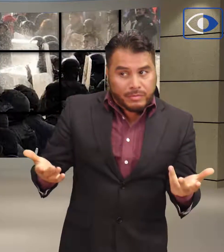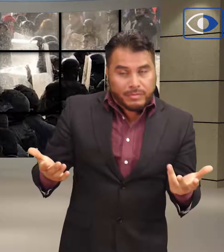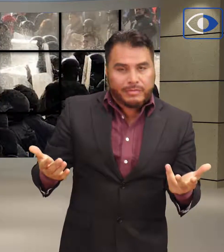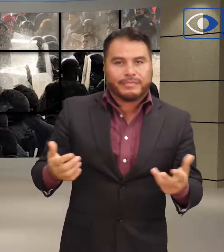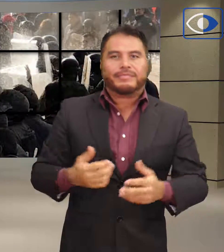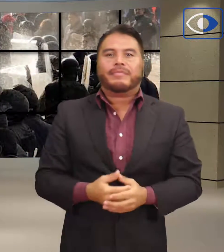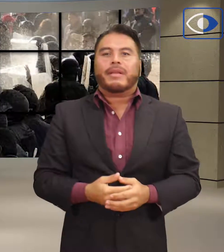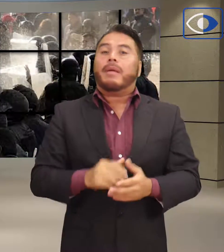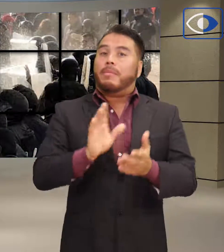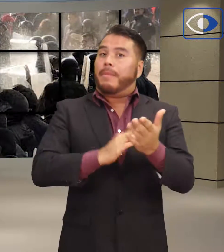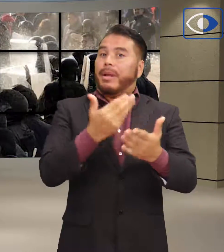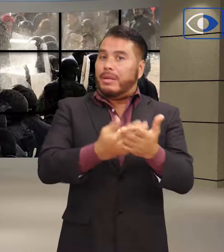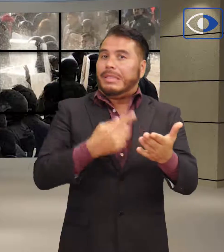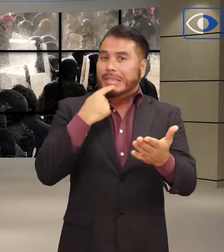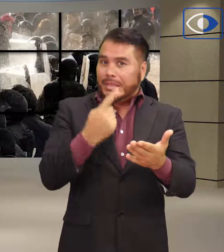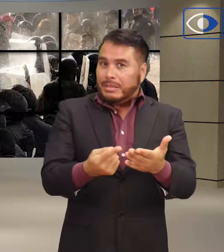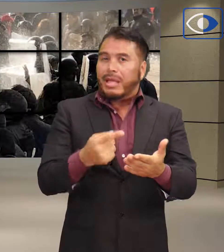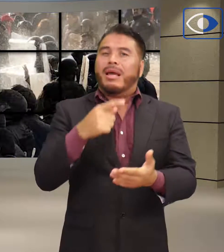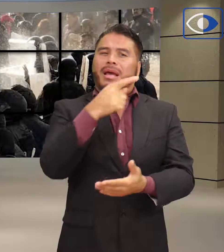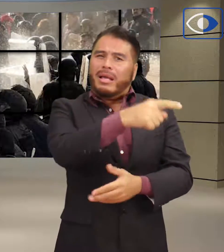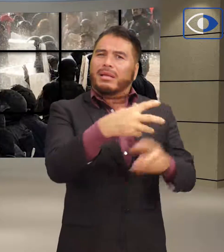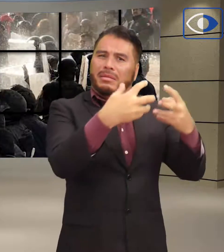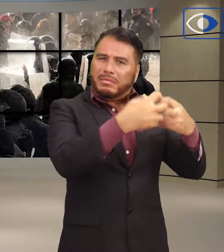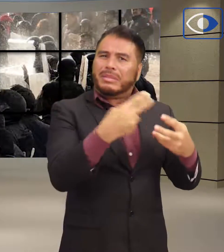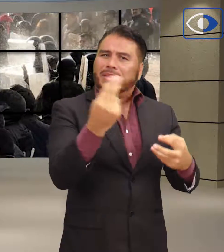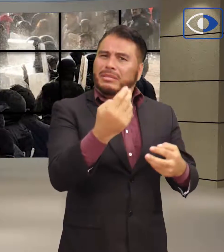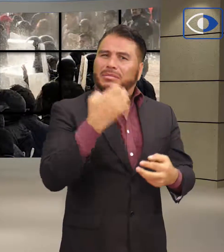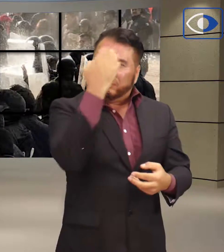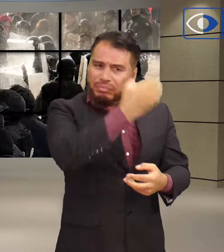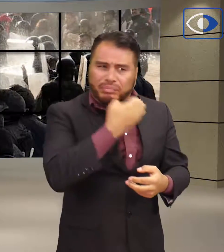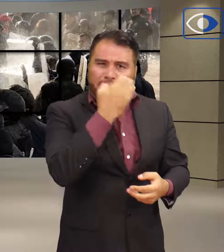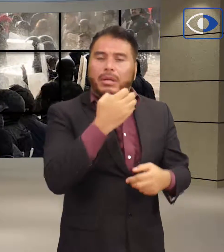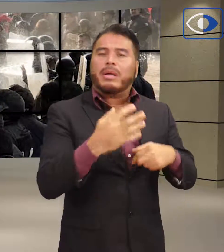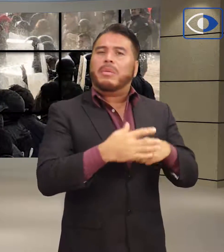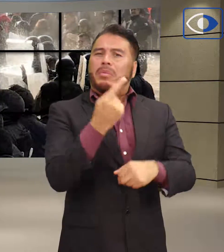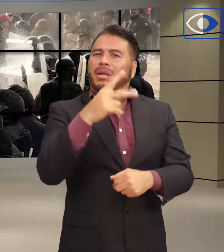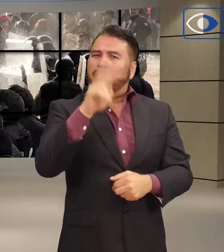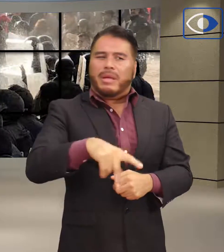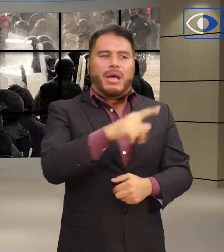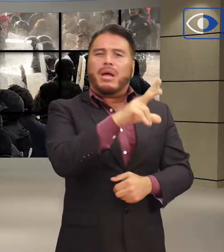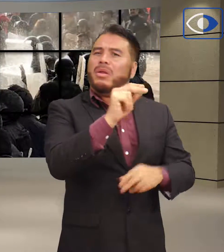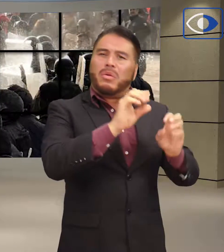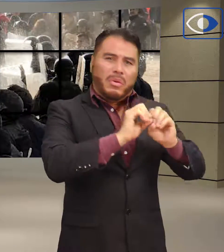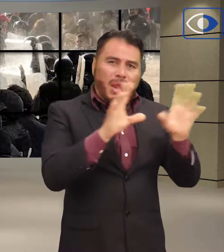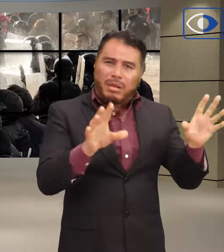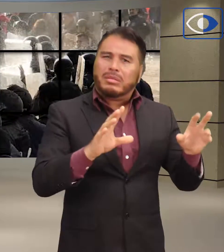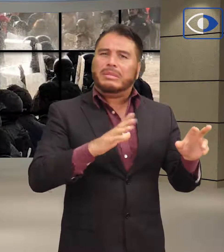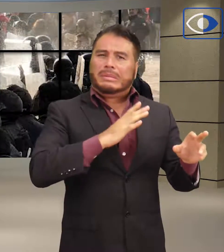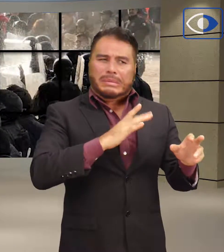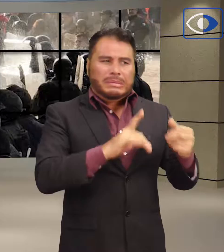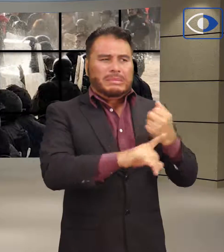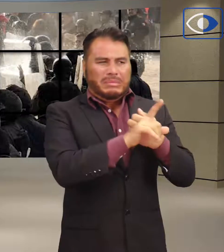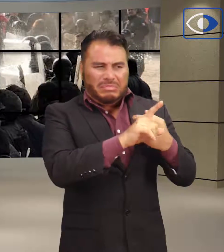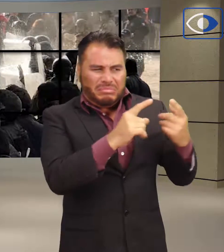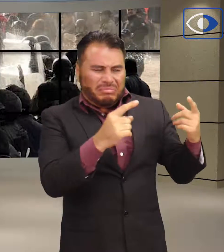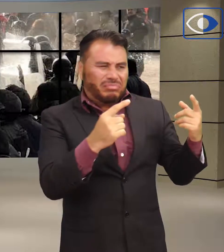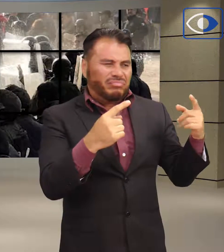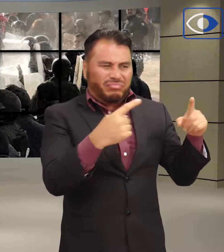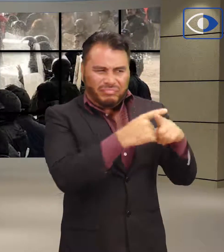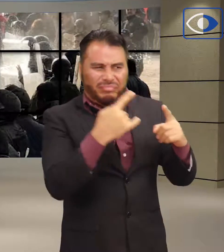En el mismo documento se argumenta que la empresa debe someterse al ejercicio debido a que hay opacidad, contradicciones y